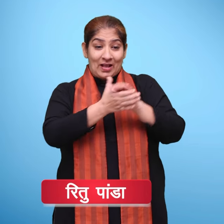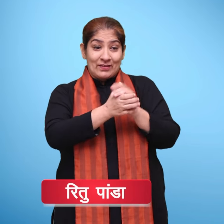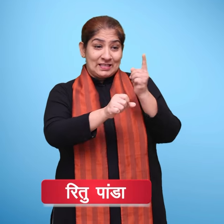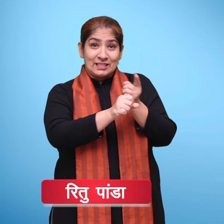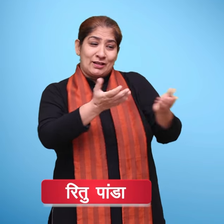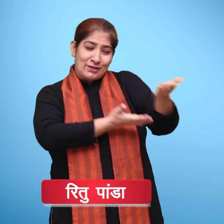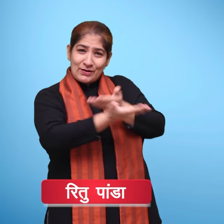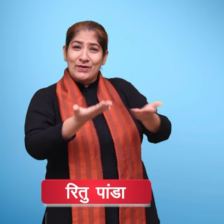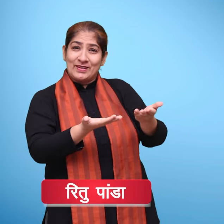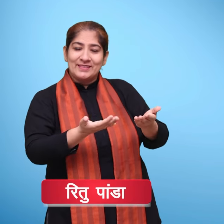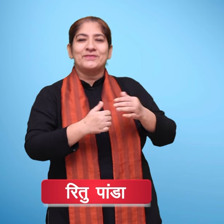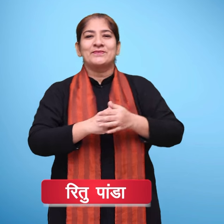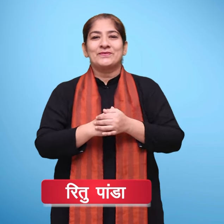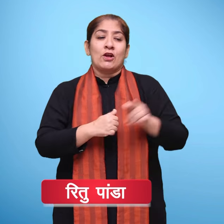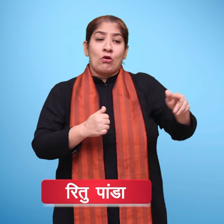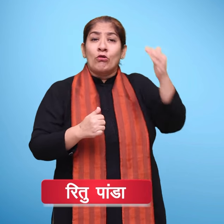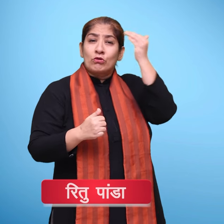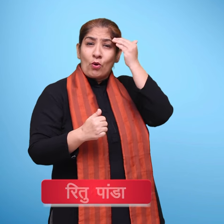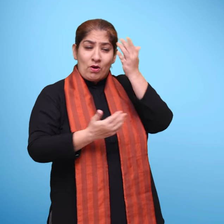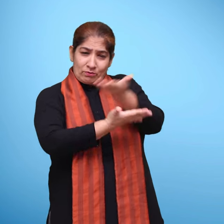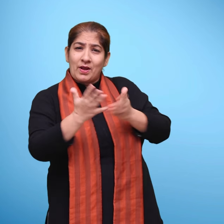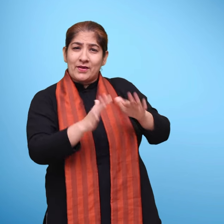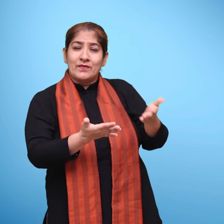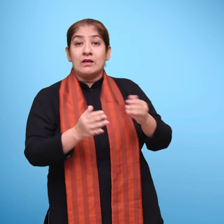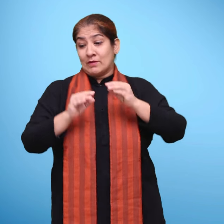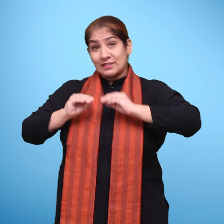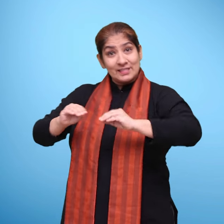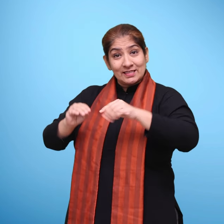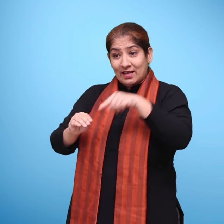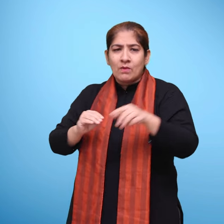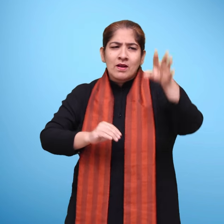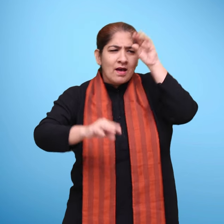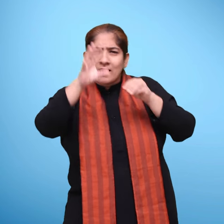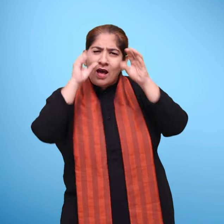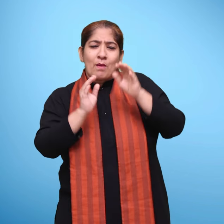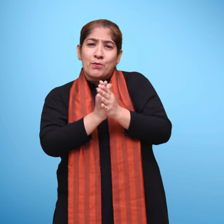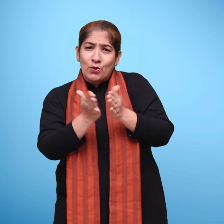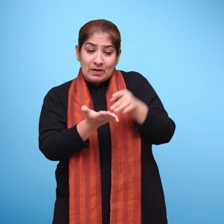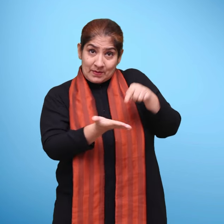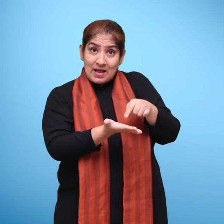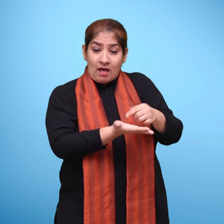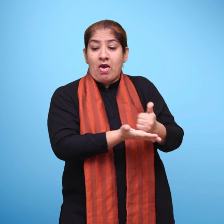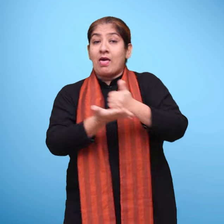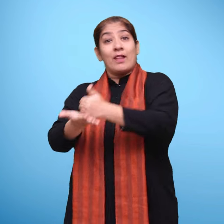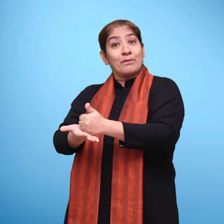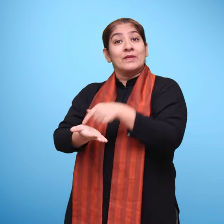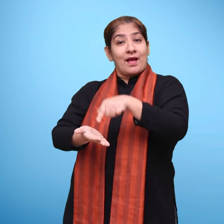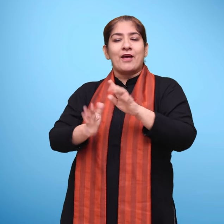प्रियश्रिक्षक साथियू आप जानते हैं कि सीखने सिखाने की प्रक्रिया में पाठ्थे पुस्तक केवल एक उपकरण और